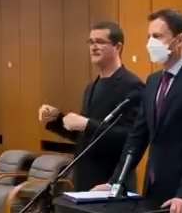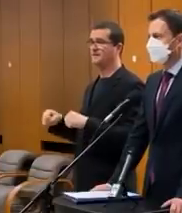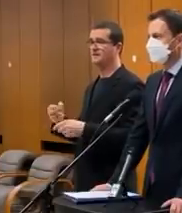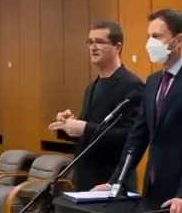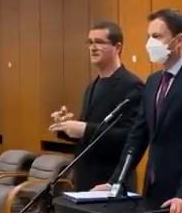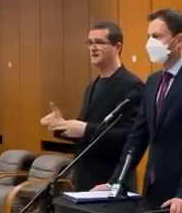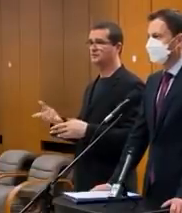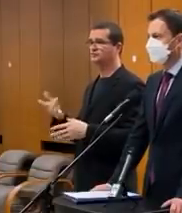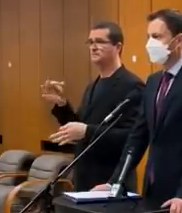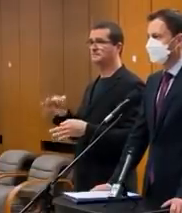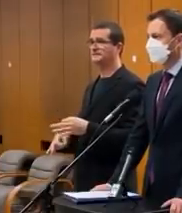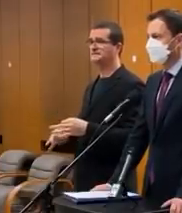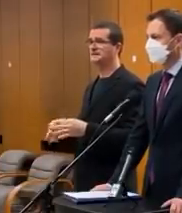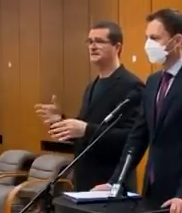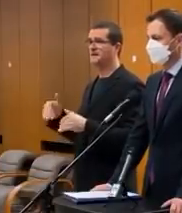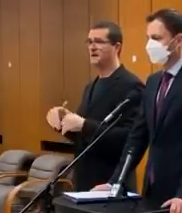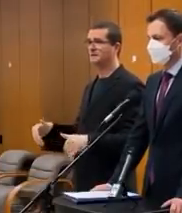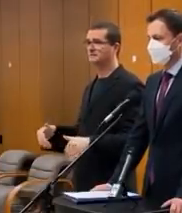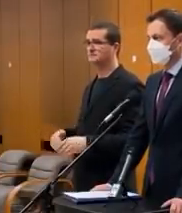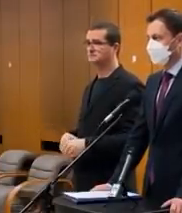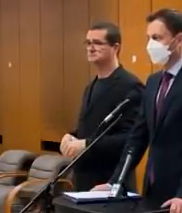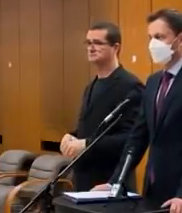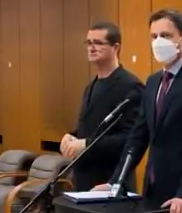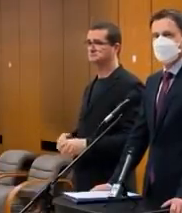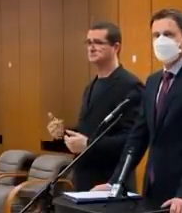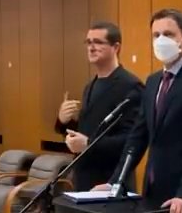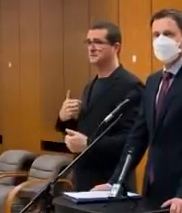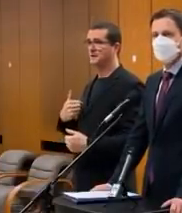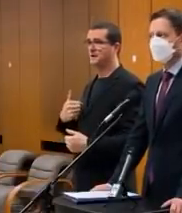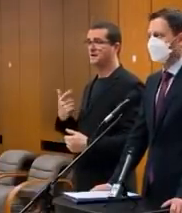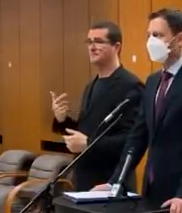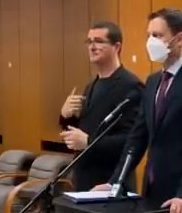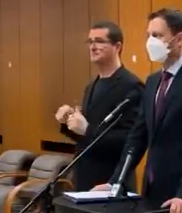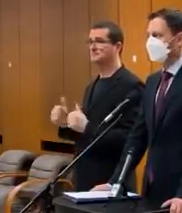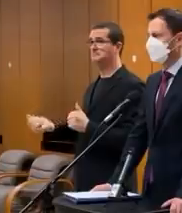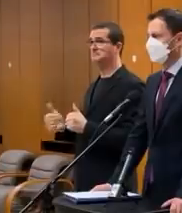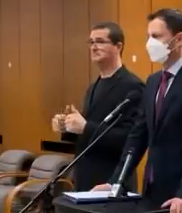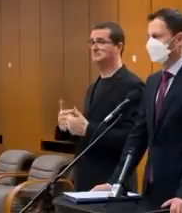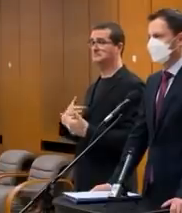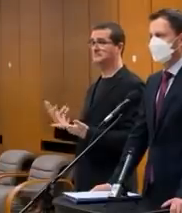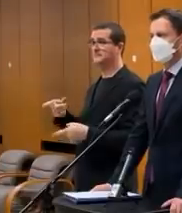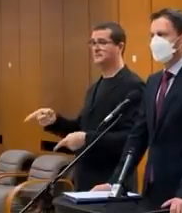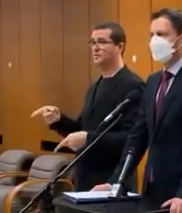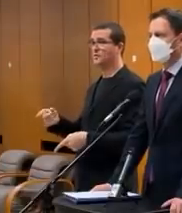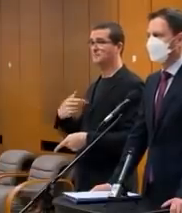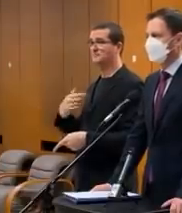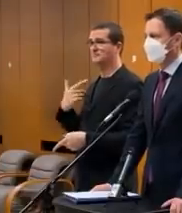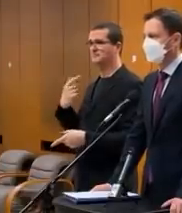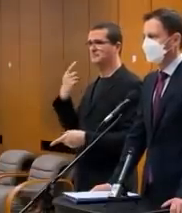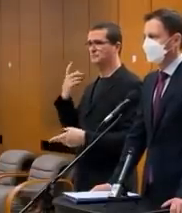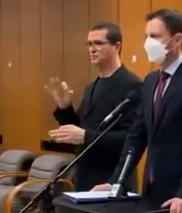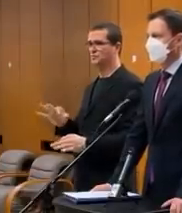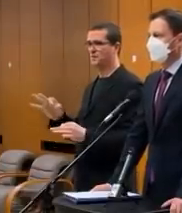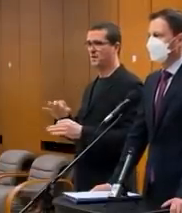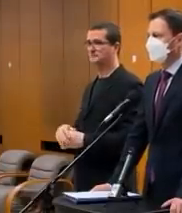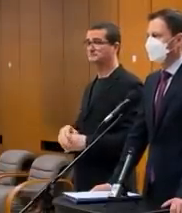neriešili nejaké sprísnenie režimu na hraniciach? Ja teda, čo som bol, ak som odbel som raz na toaletu, ale počas toho, čo som tam bol, som to nepočul.